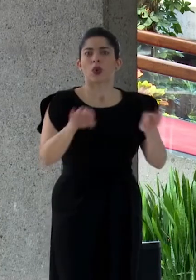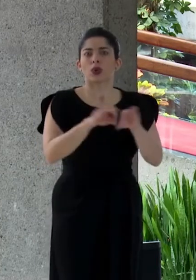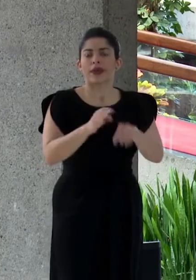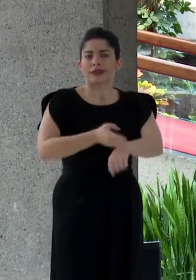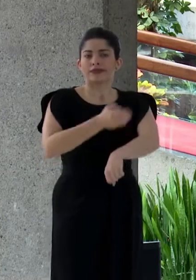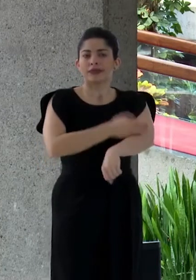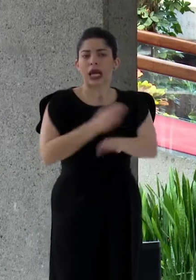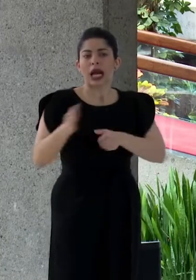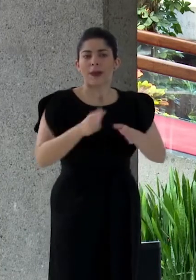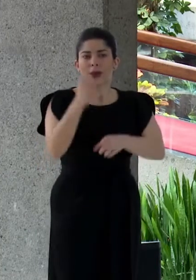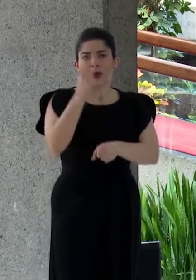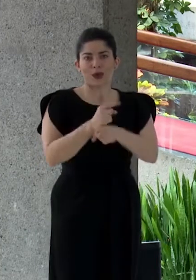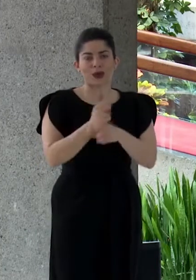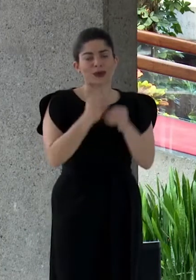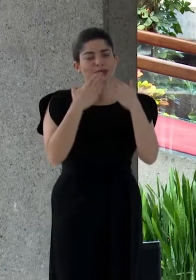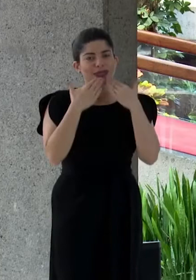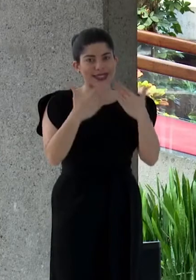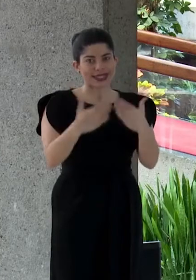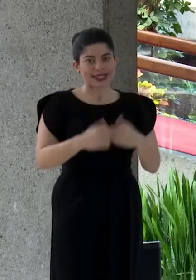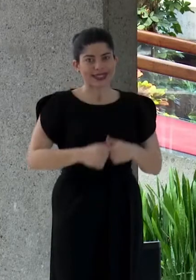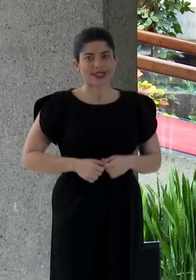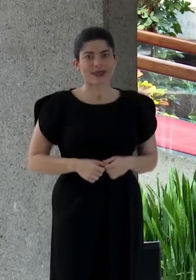correcto. Muchísimas gracias.